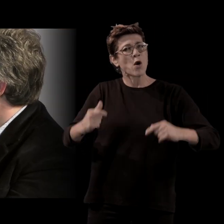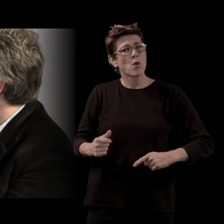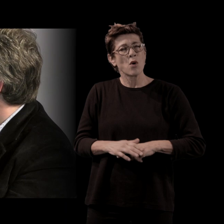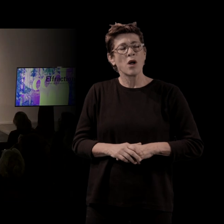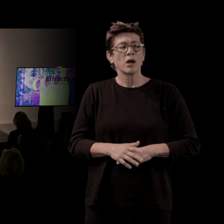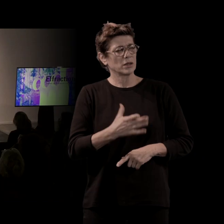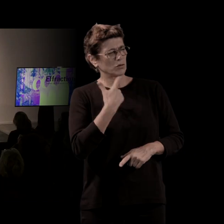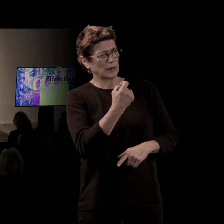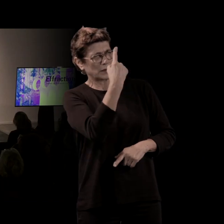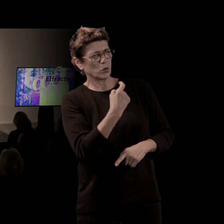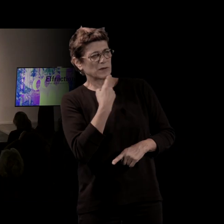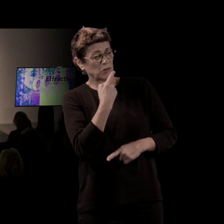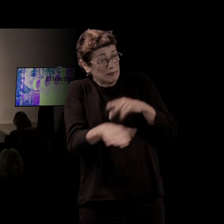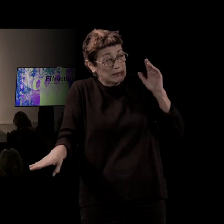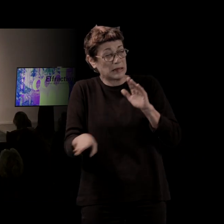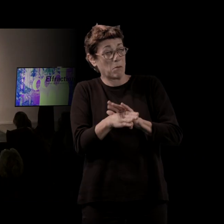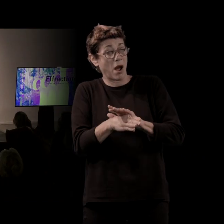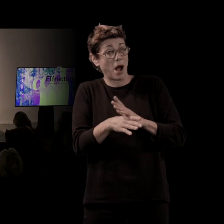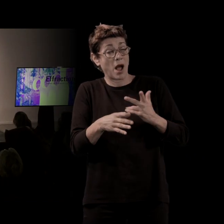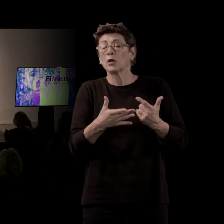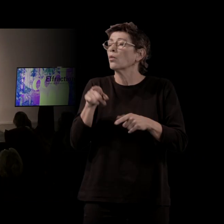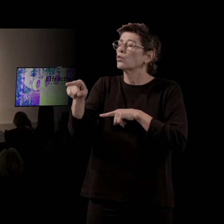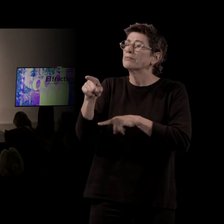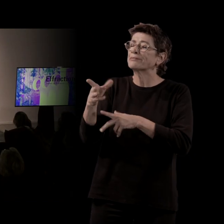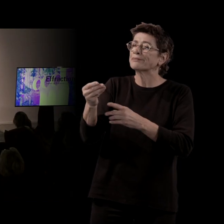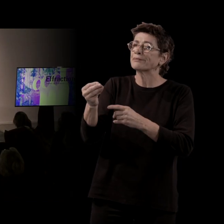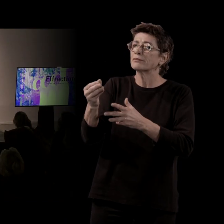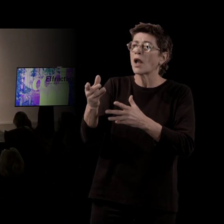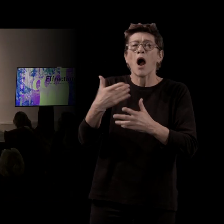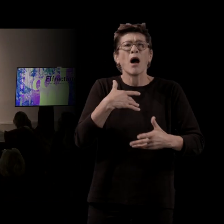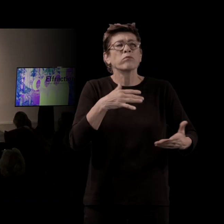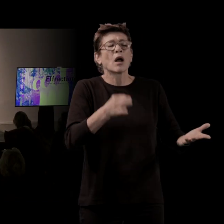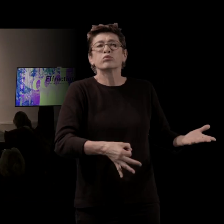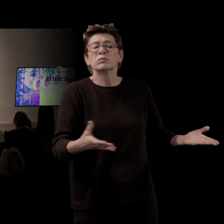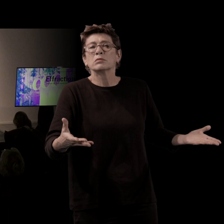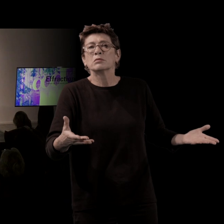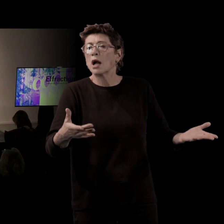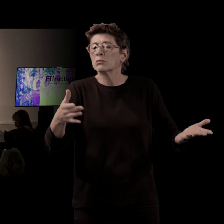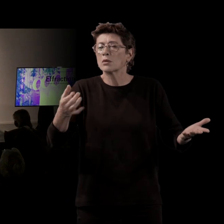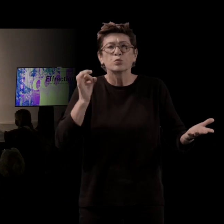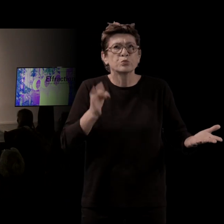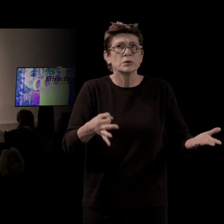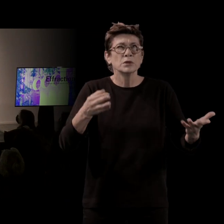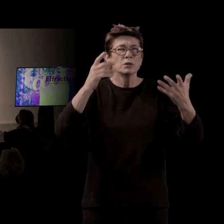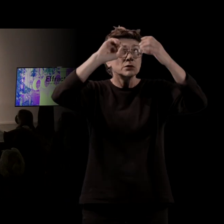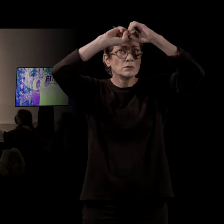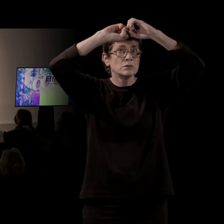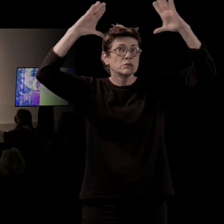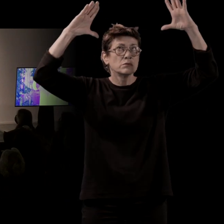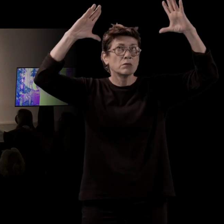est-ce que dès le départ, je savais que... Lorsque vous avez conçu cette grande scène, vous l'avez visualisé ? Je l'ai visualisé, mais dans le détail, je